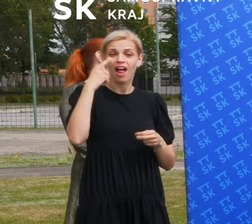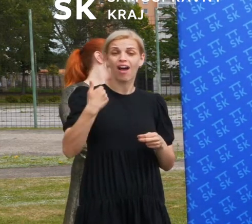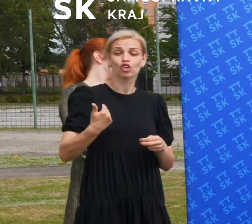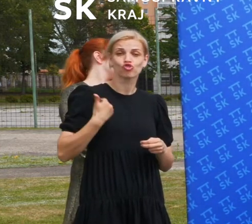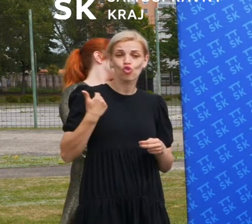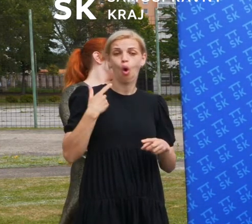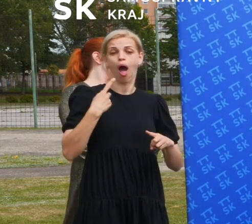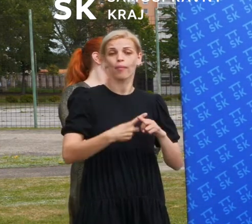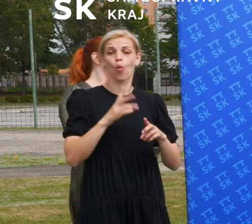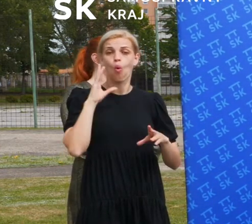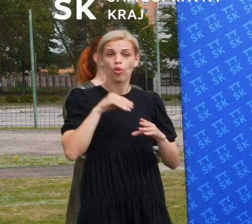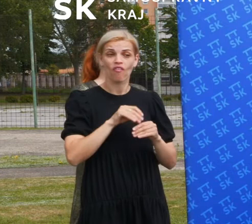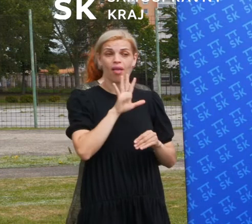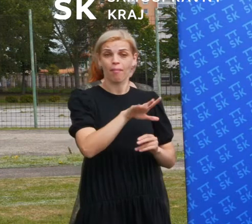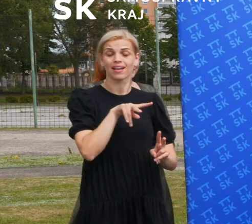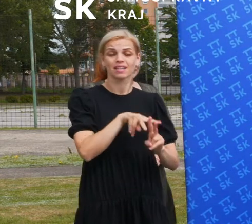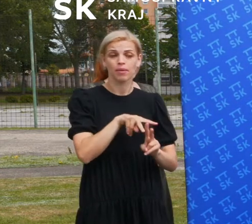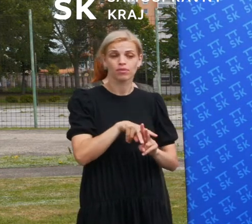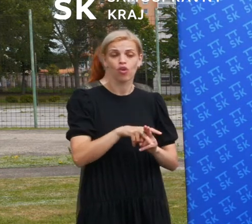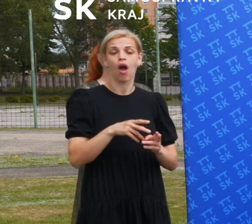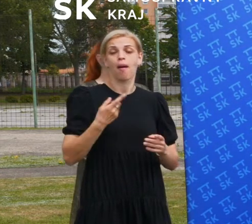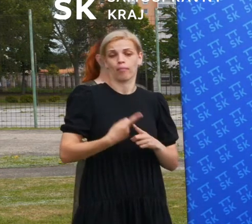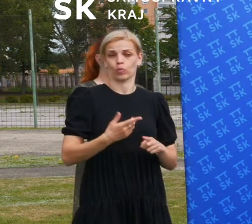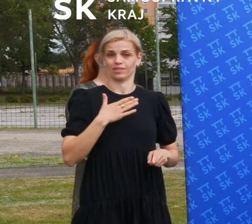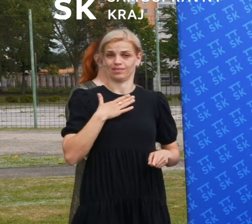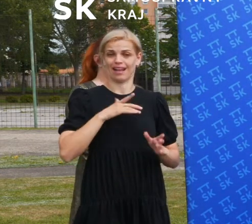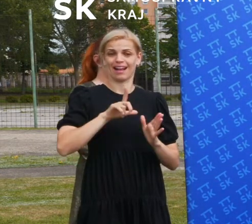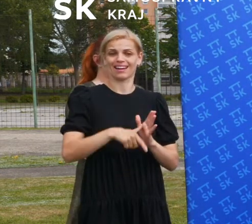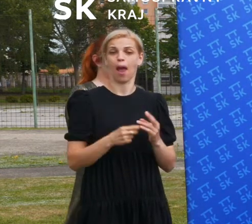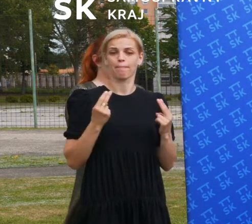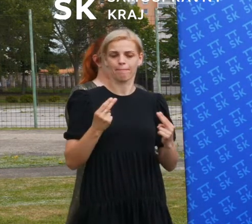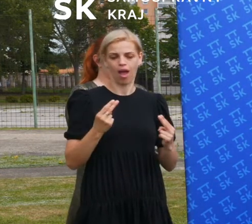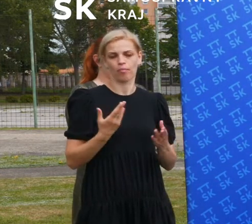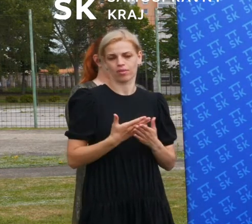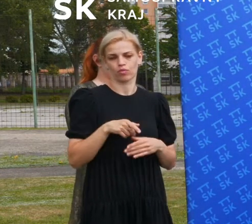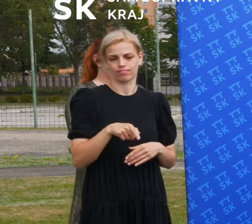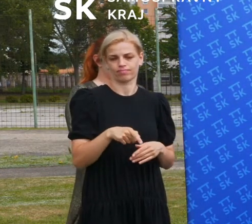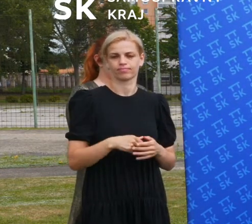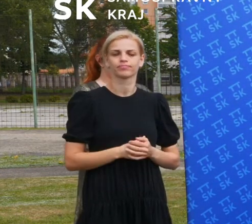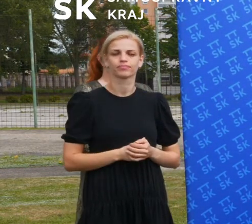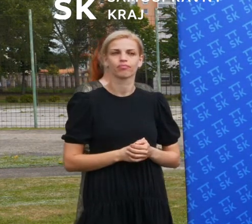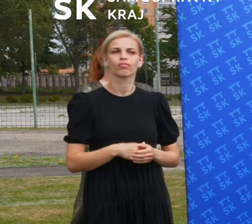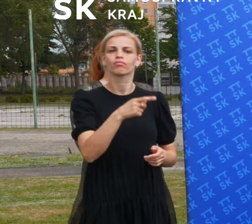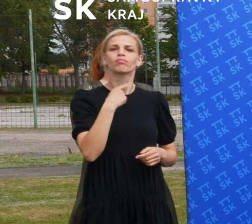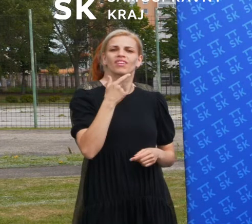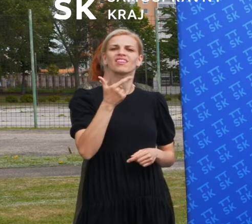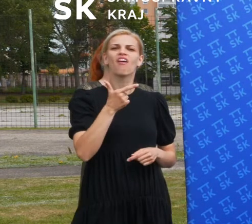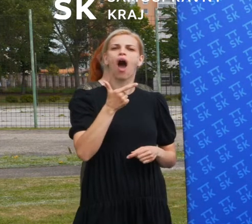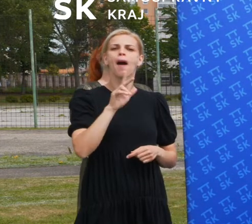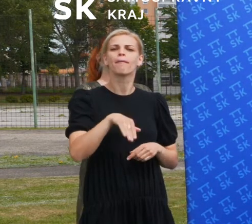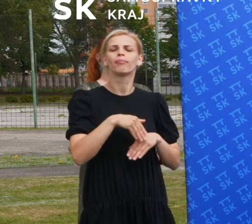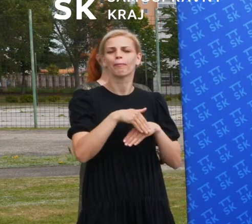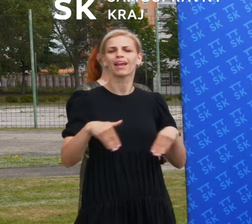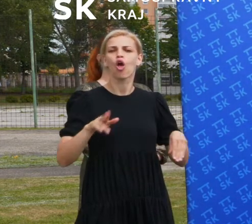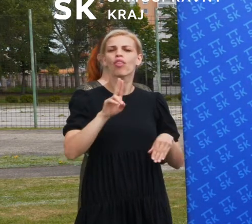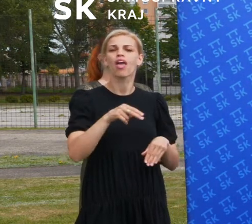využiť majetok, ktorý je vo vlastnictve kraja dnes deň. Súma 2 milióny eur, je to samozrejme nejaká prišná